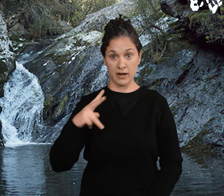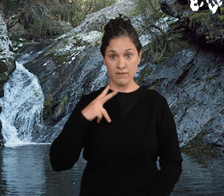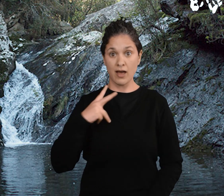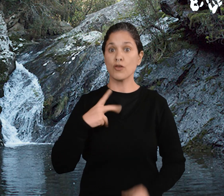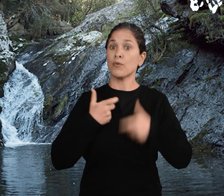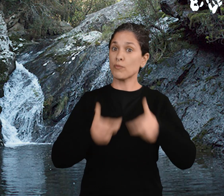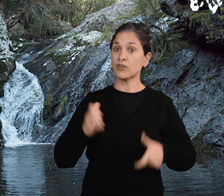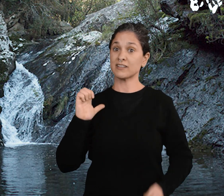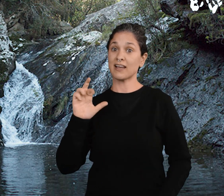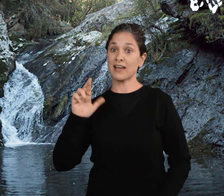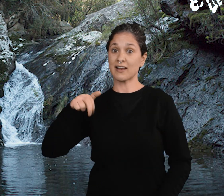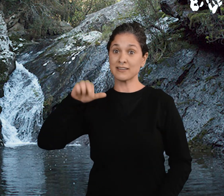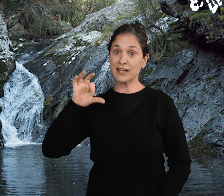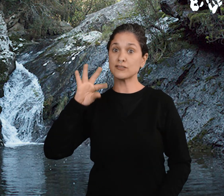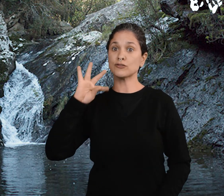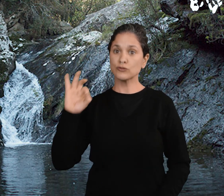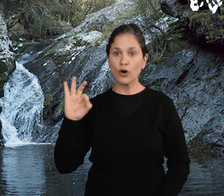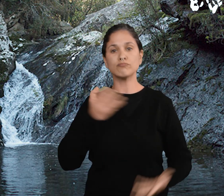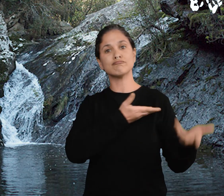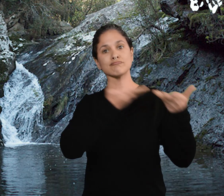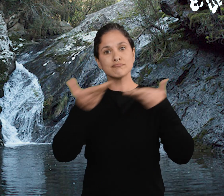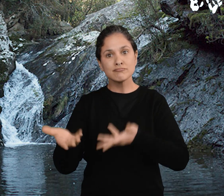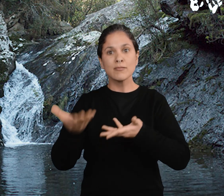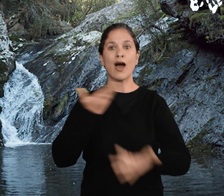Ernesto quiere compartir con los demás esta singular belleza.